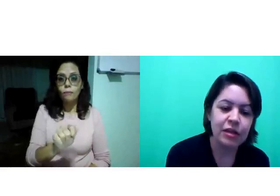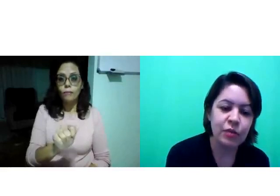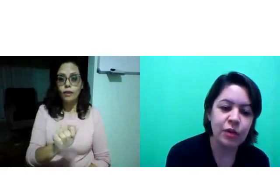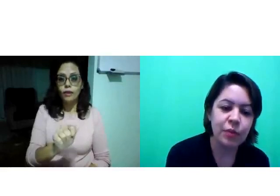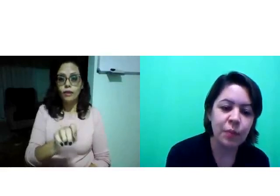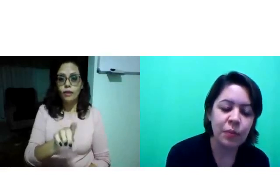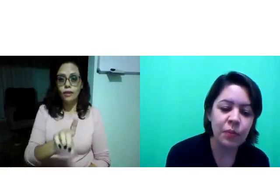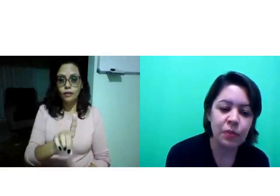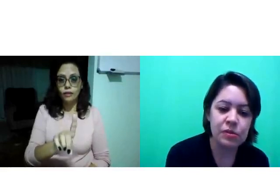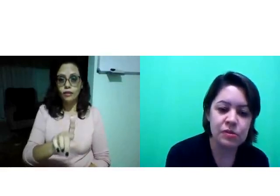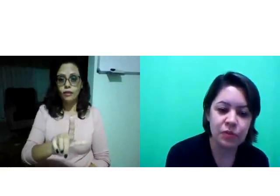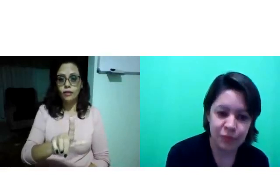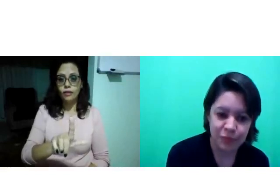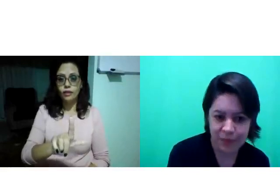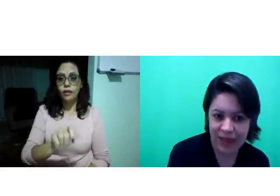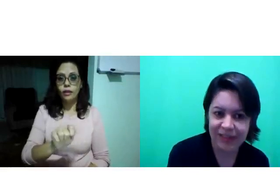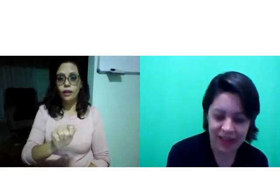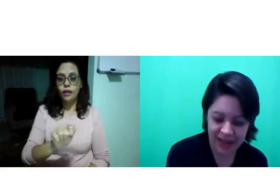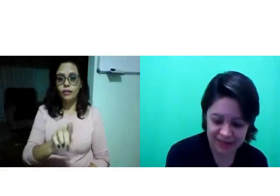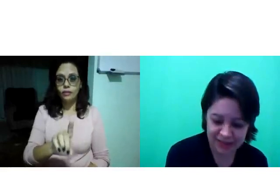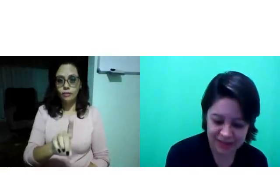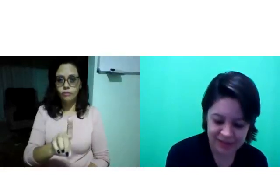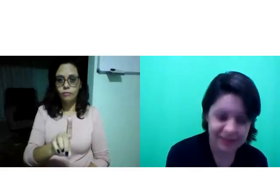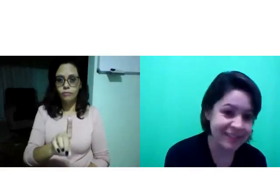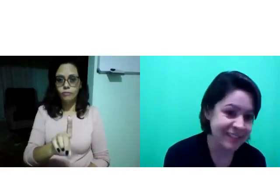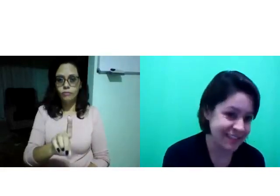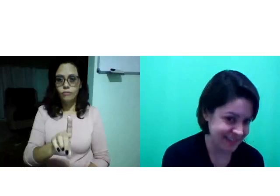Então, eu propus um Padlet.